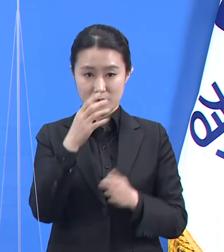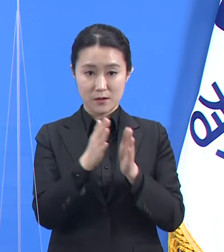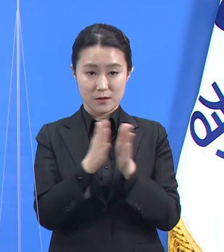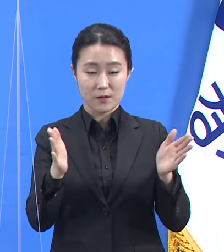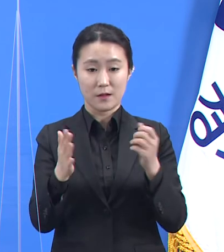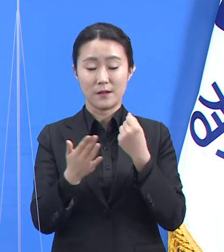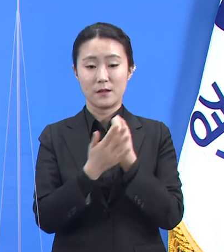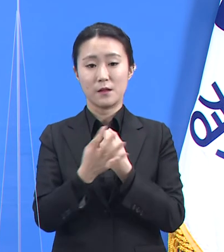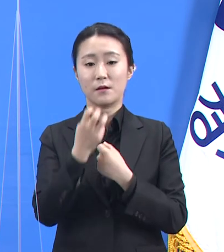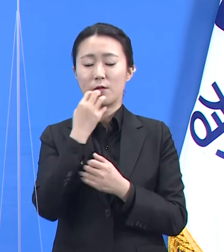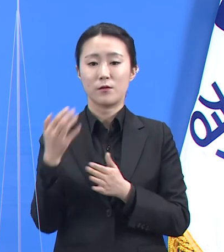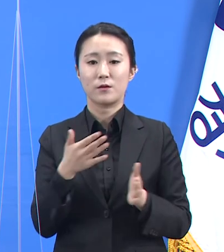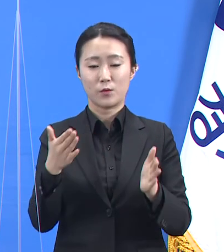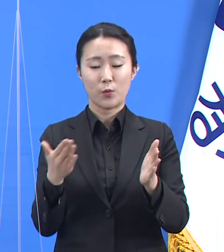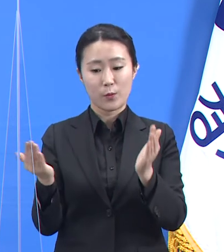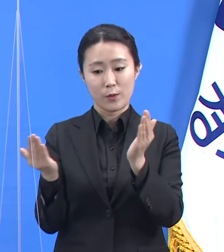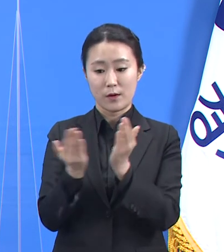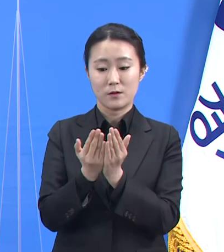있습니다.